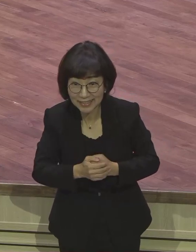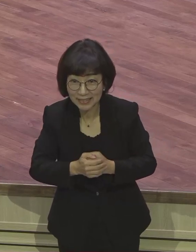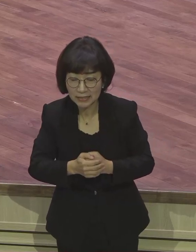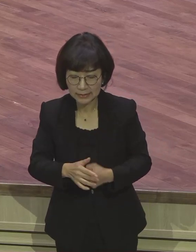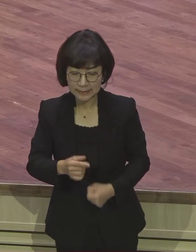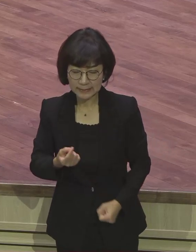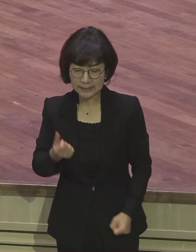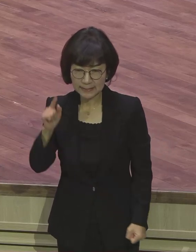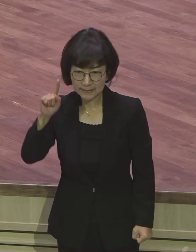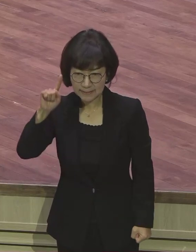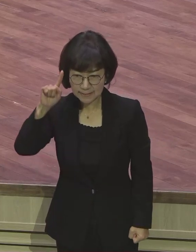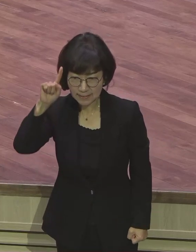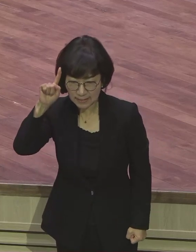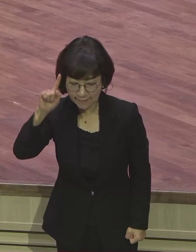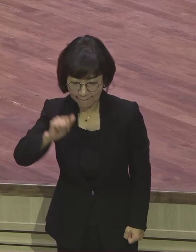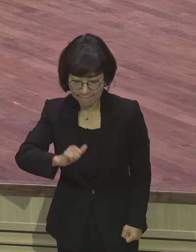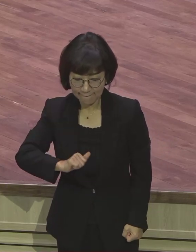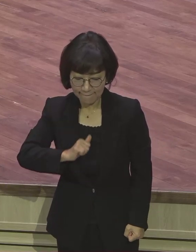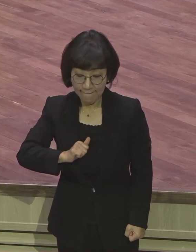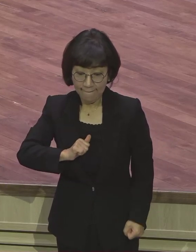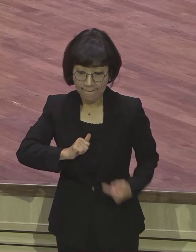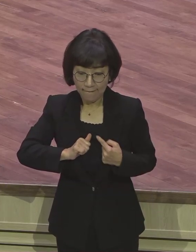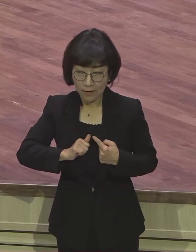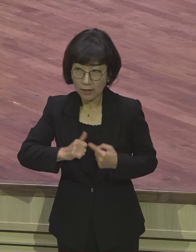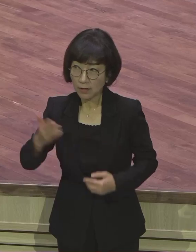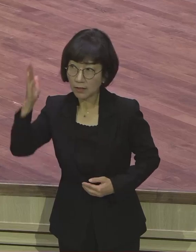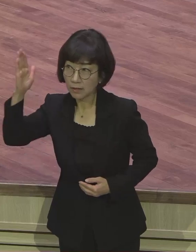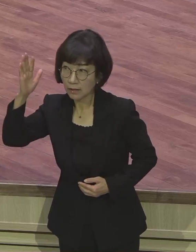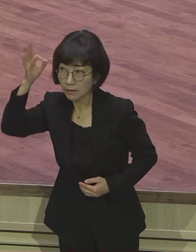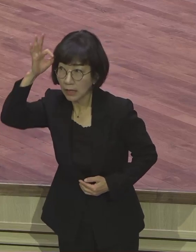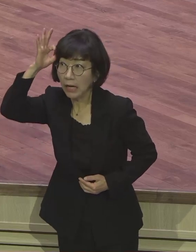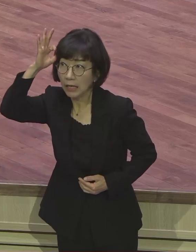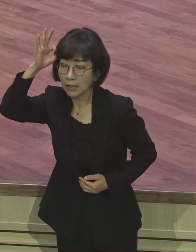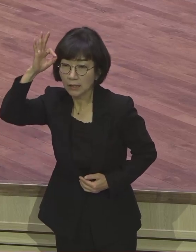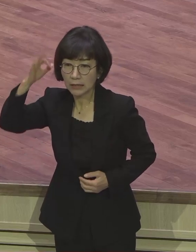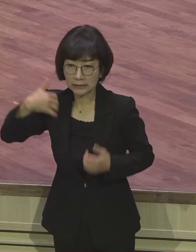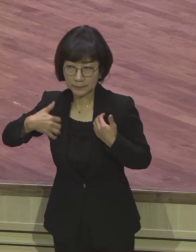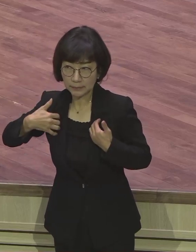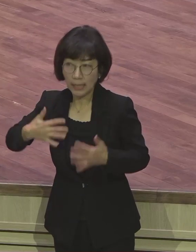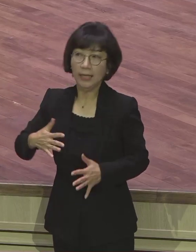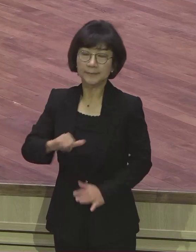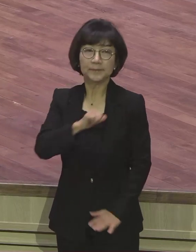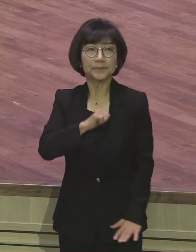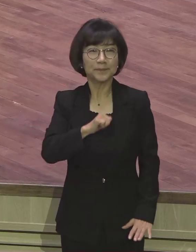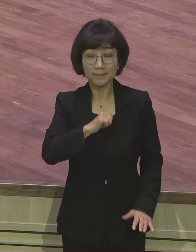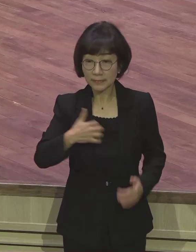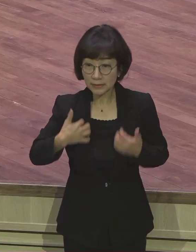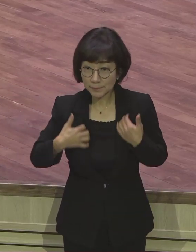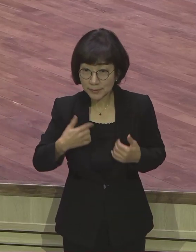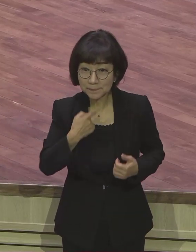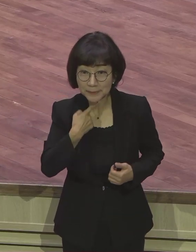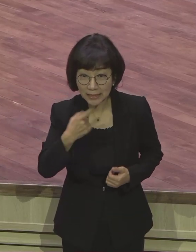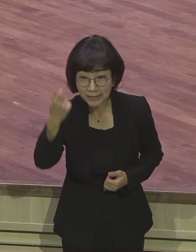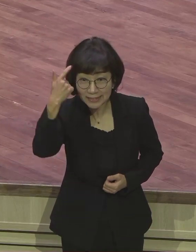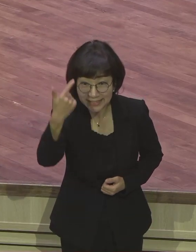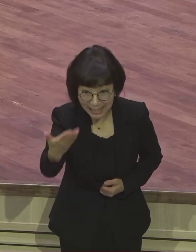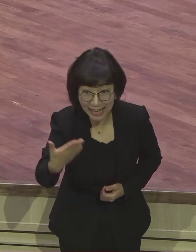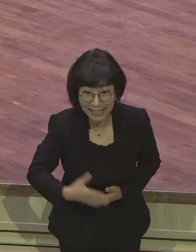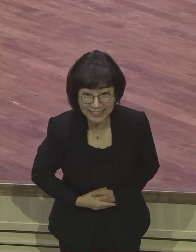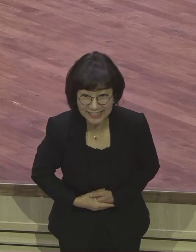있었는데 강단매제 생각하면서 아 내가 기뻐해야지 기뻄을 회복하는 그러한 것이 있어야 돼요.